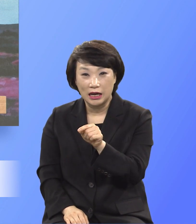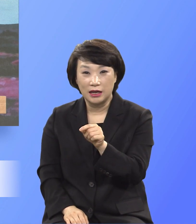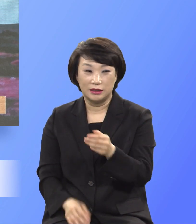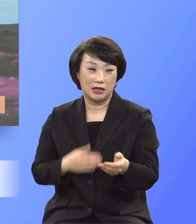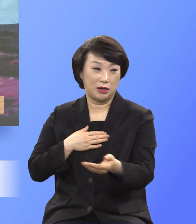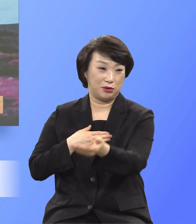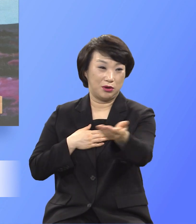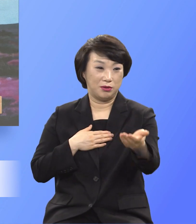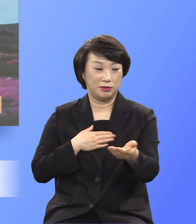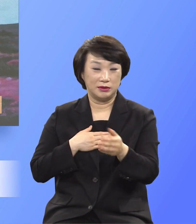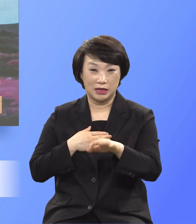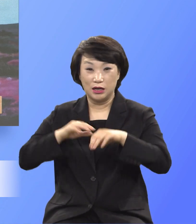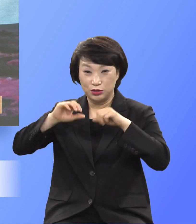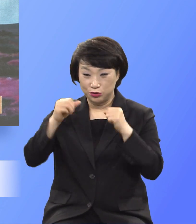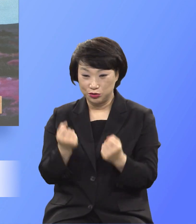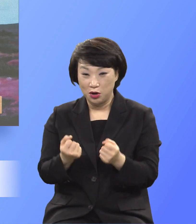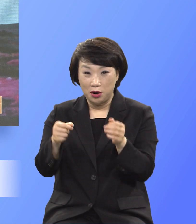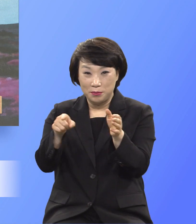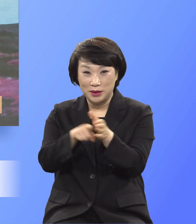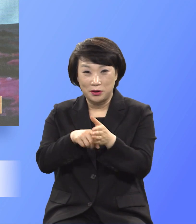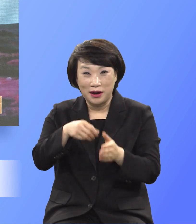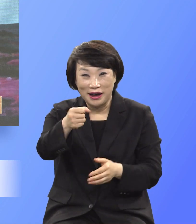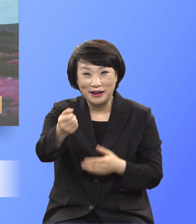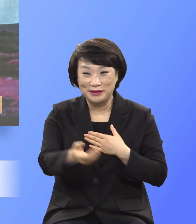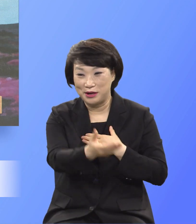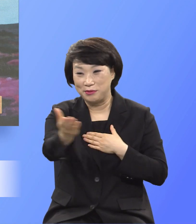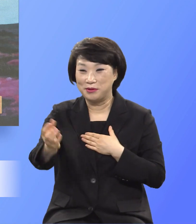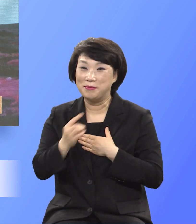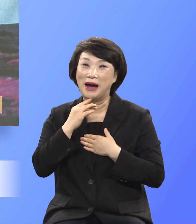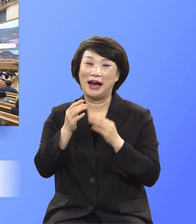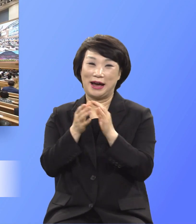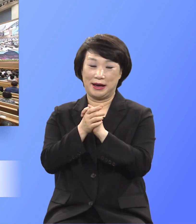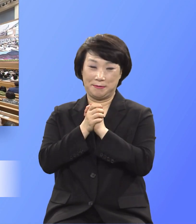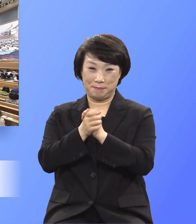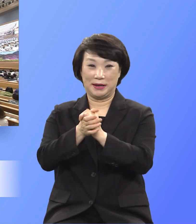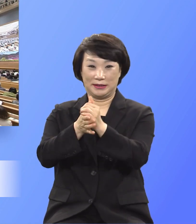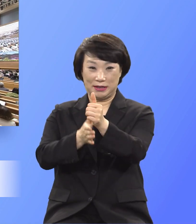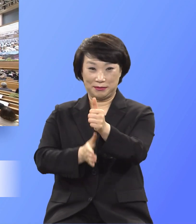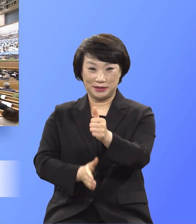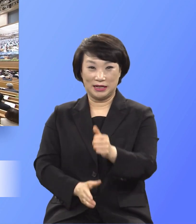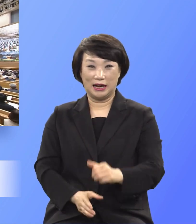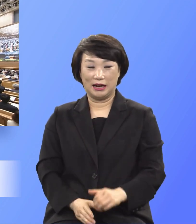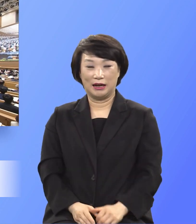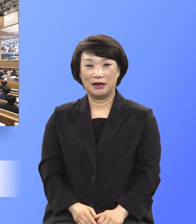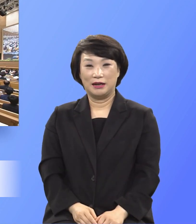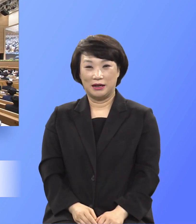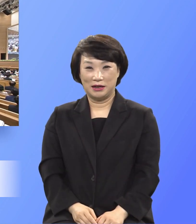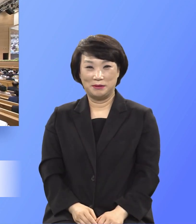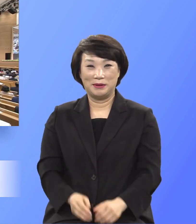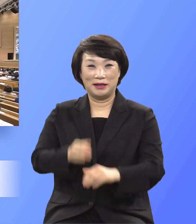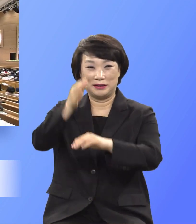순종으로 믿고 소유하신 분만 아멘합시다. 얼마나 감사합니까.